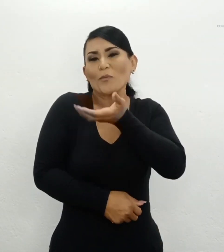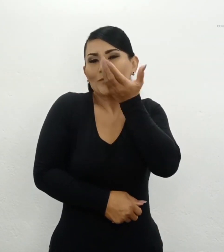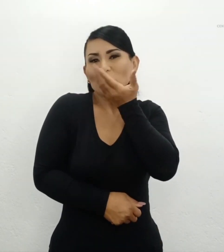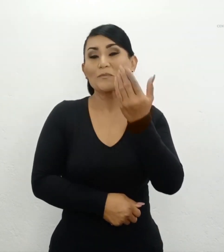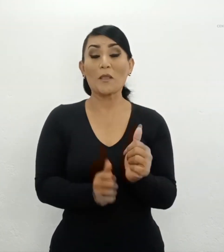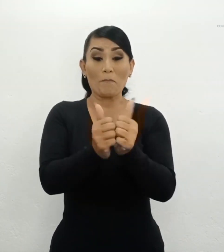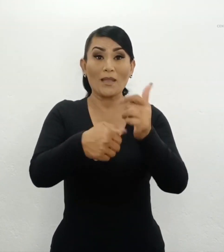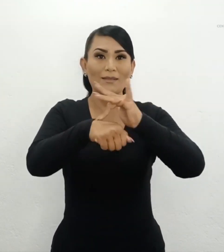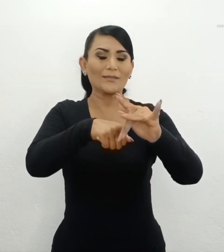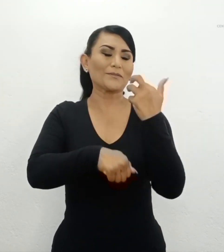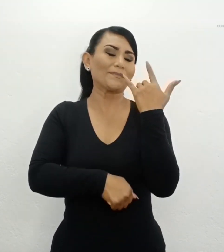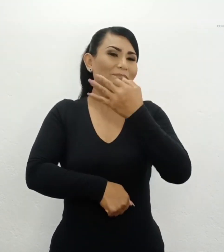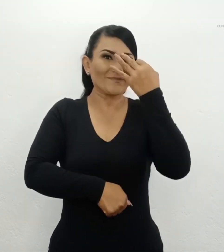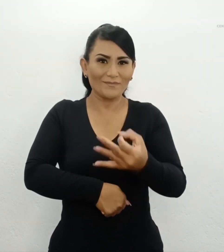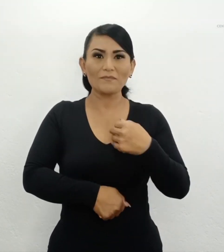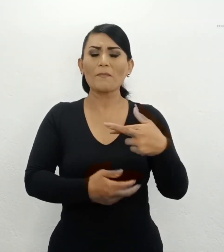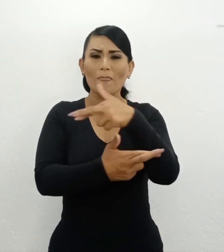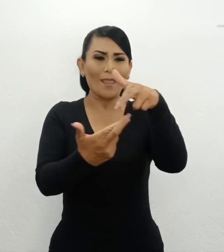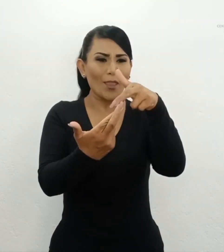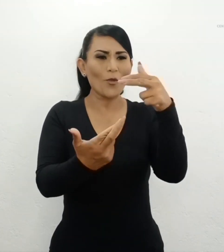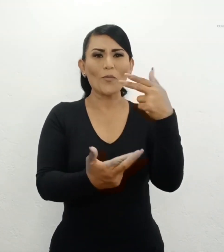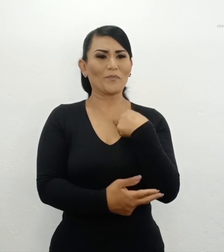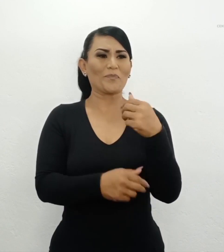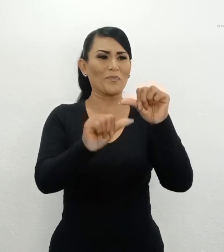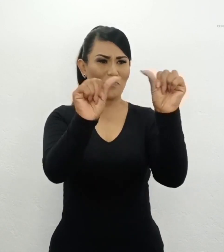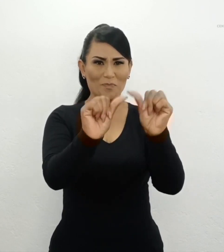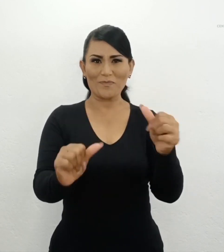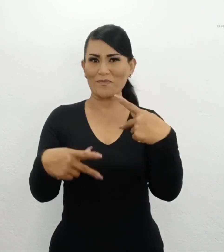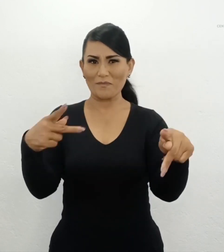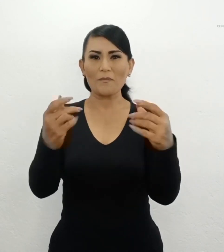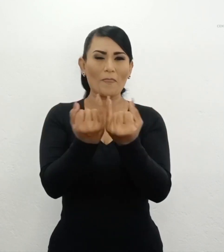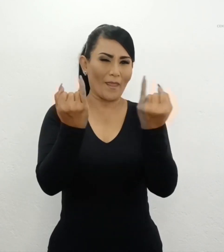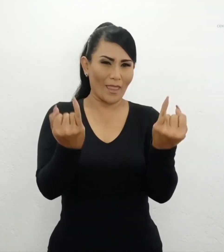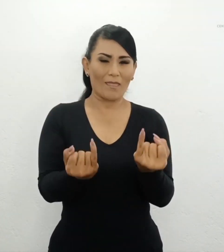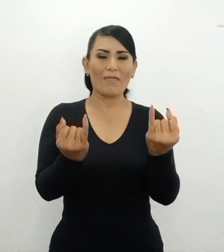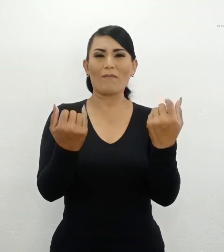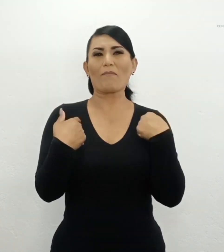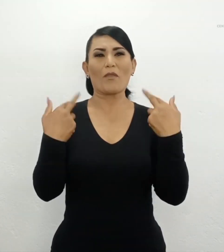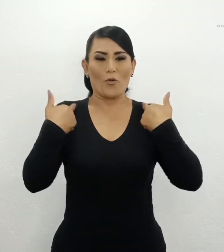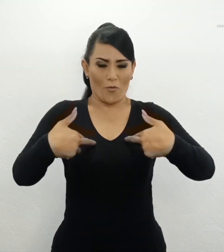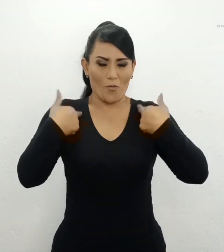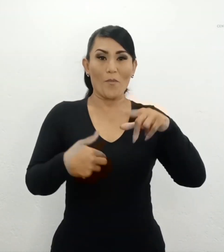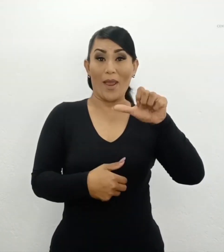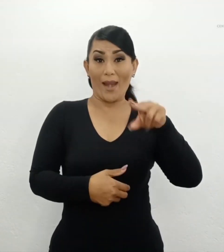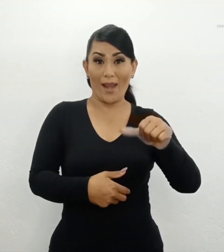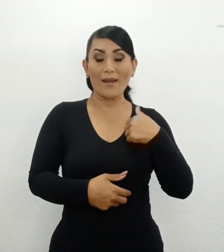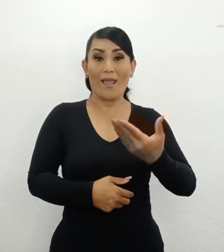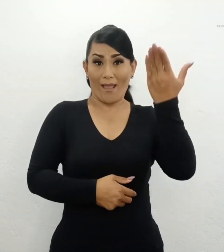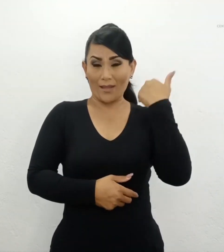de queso Así como artesanías características de la región Como los artículos de lana elaborados rústicamente